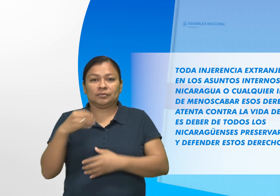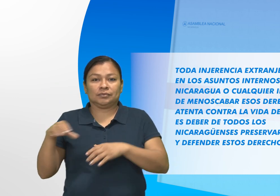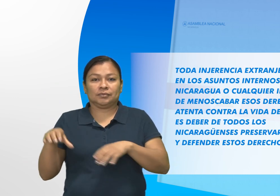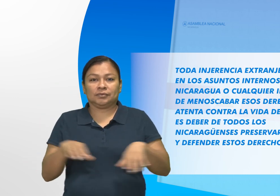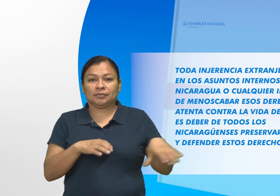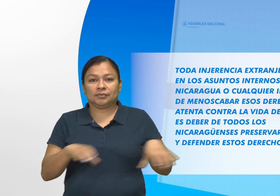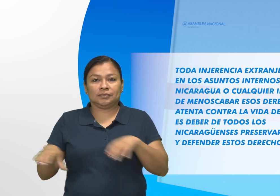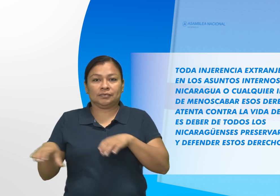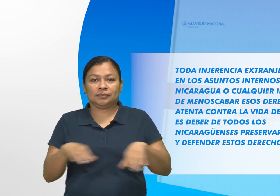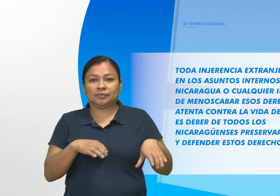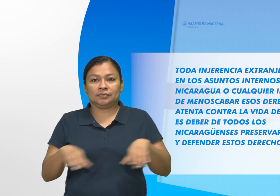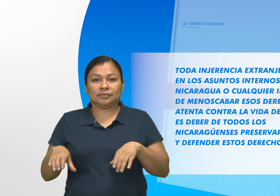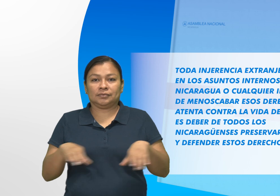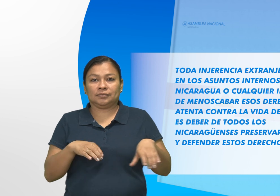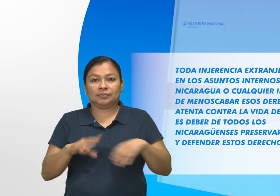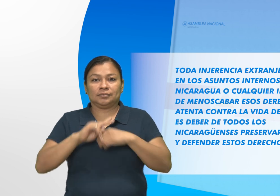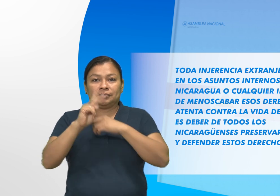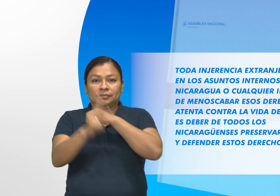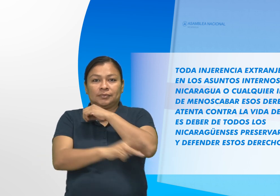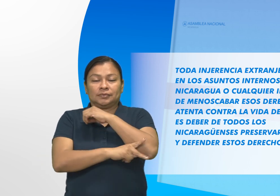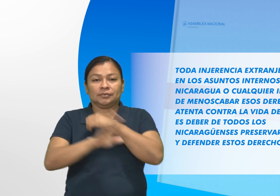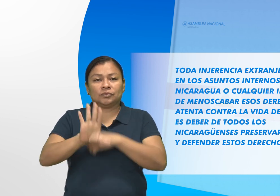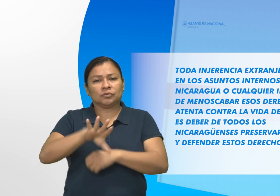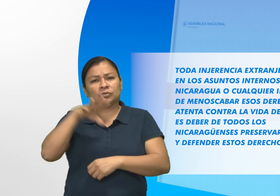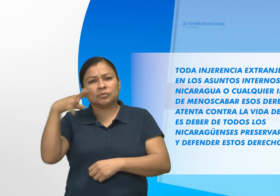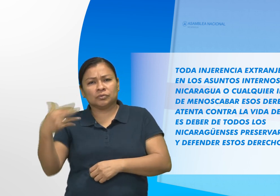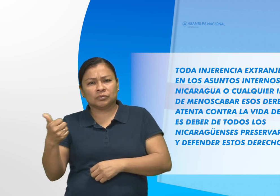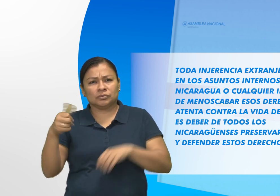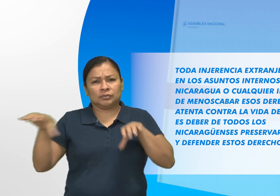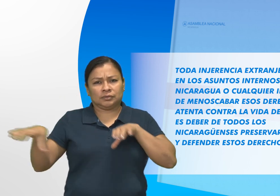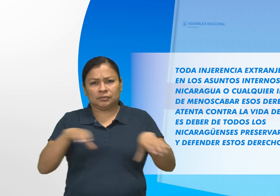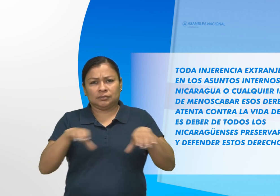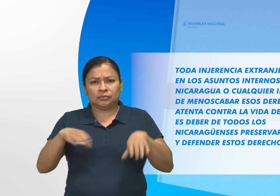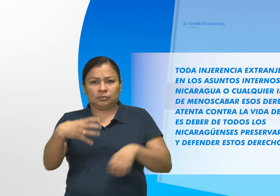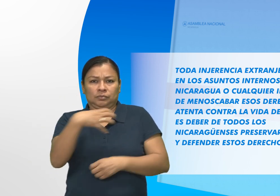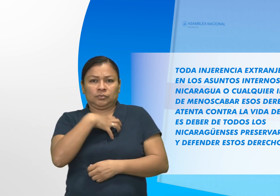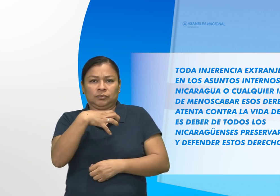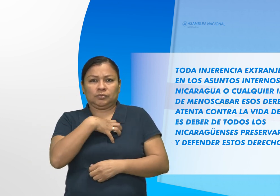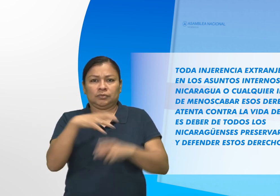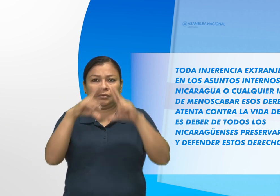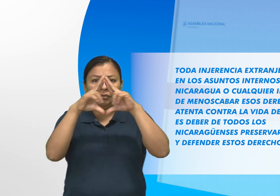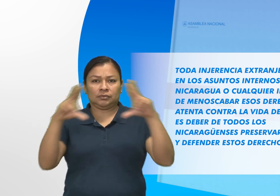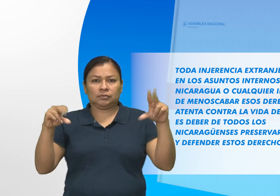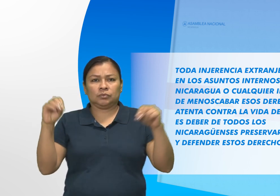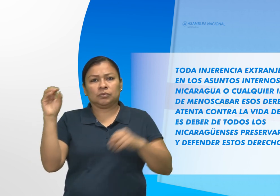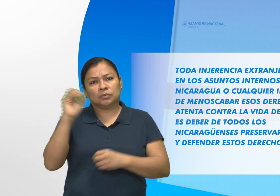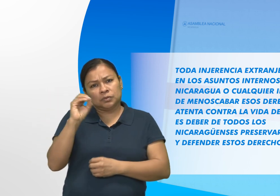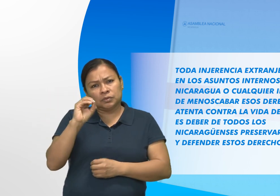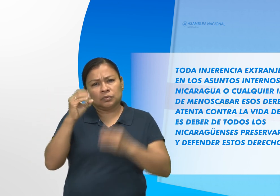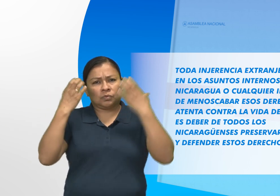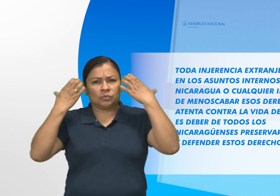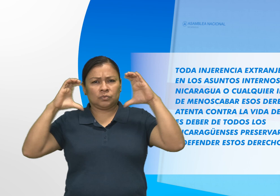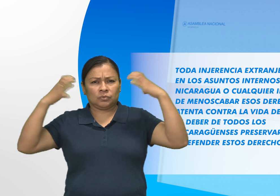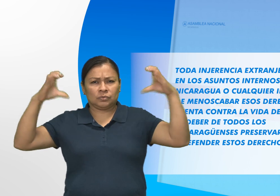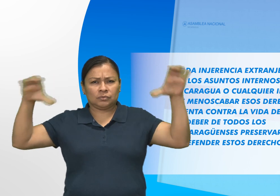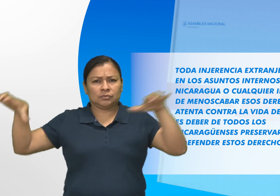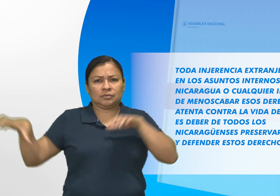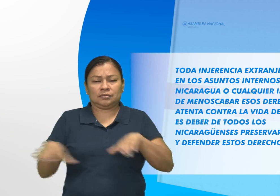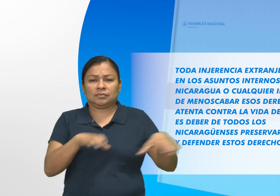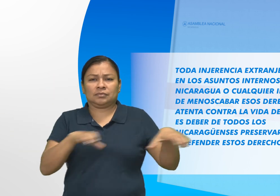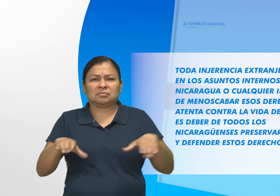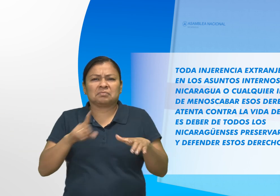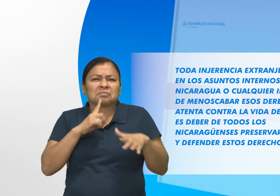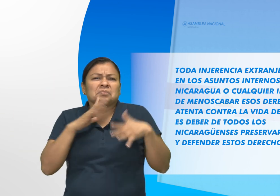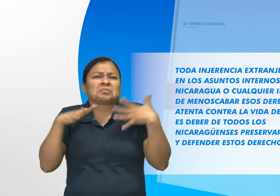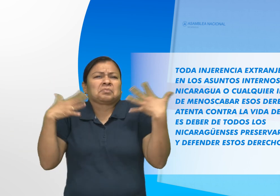Toda injerencia extranjera en los asuntos internos de Nicaragua o cualquier intento de menoscabar estos